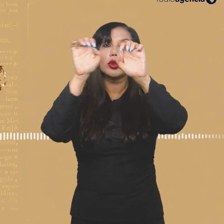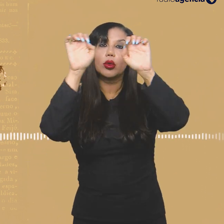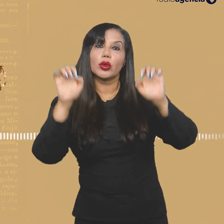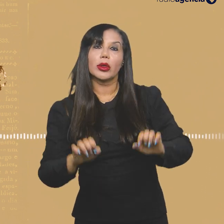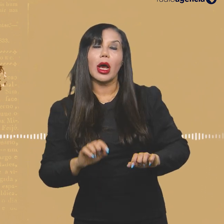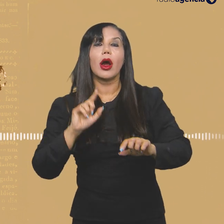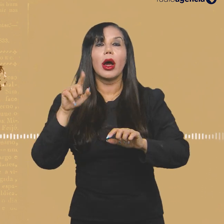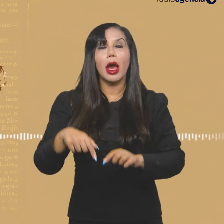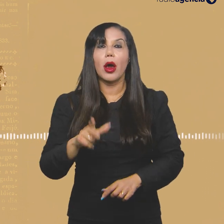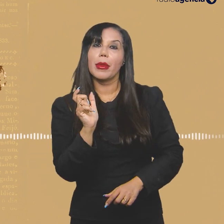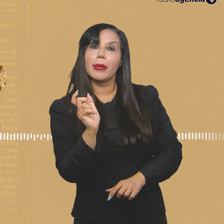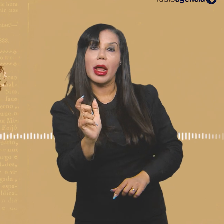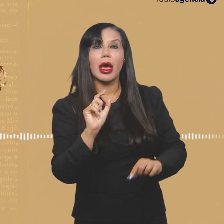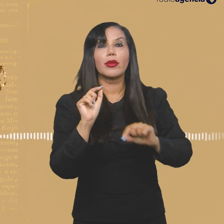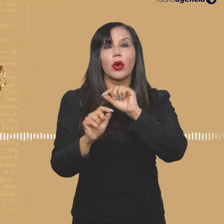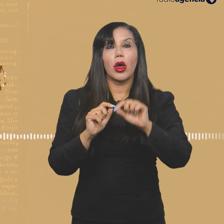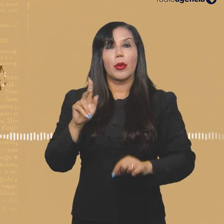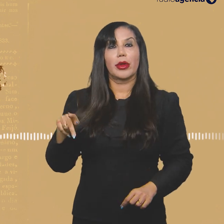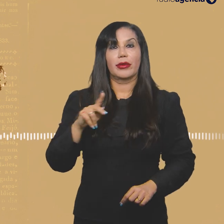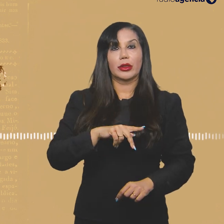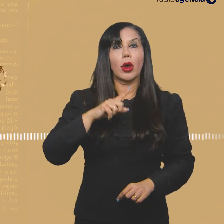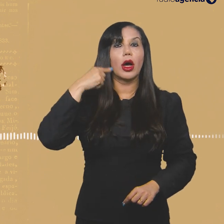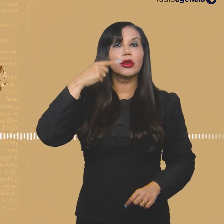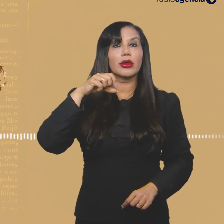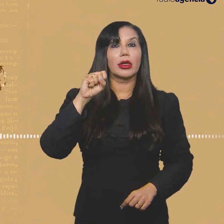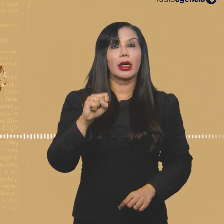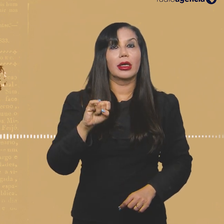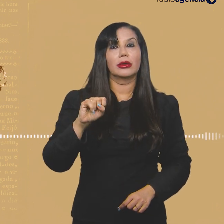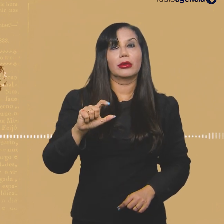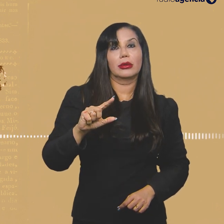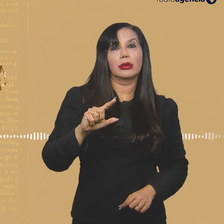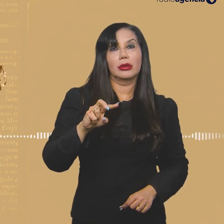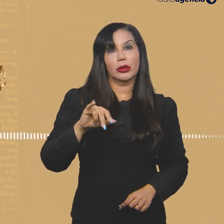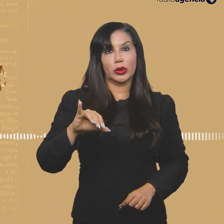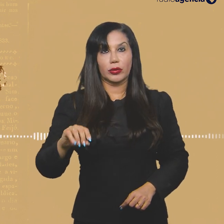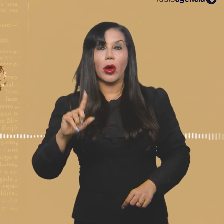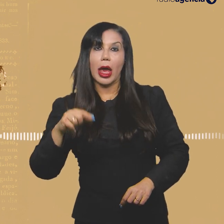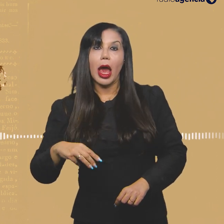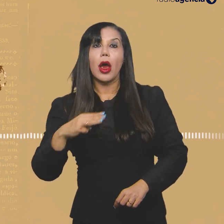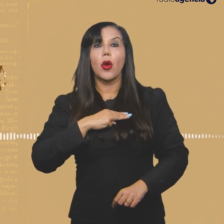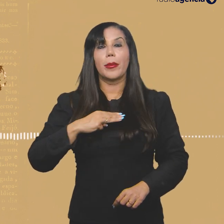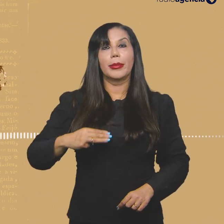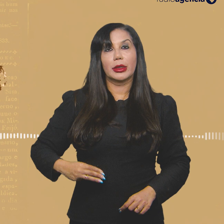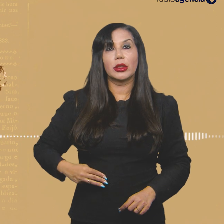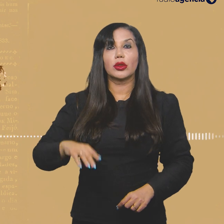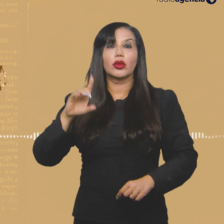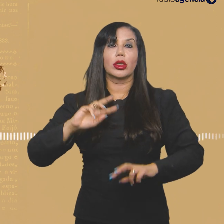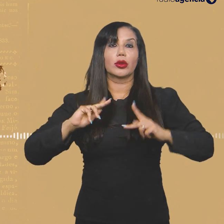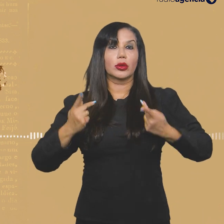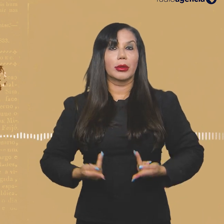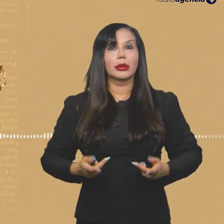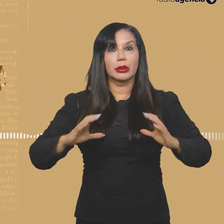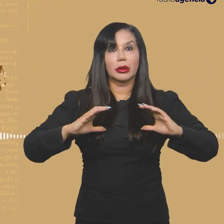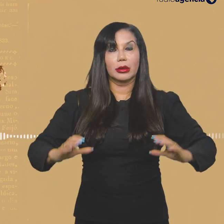Racismo estrutural é um termo desenvolvido pelo professor e advogado Silvio Almeida, atual ministro dos Direitos